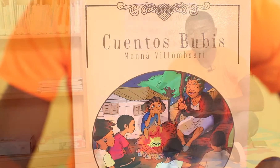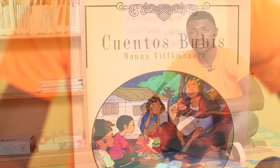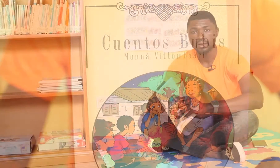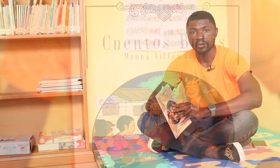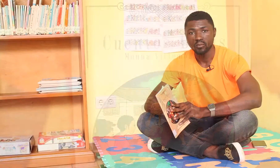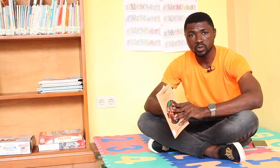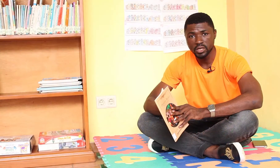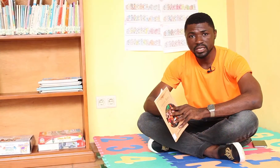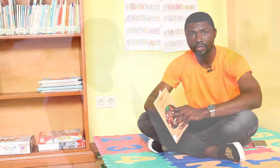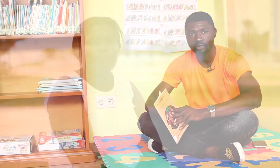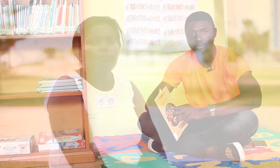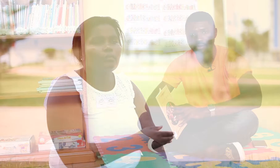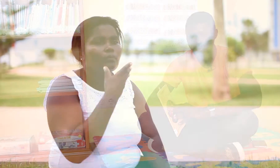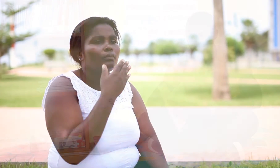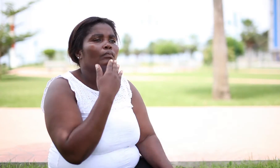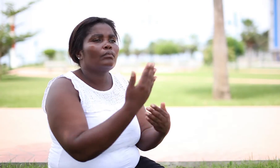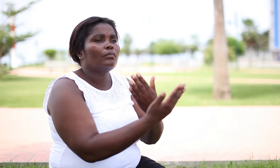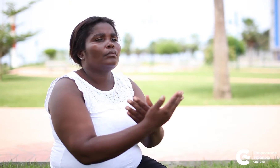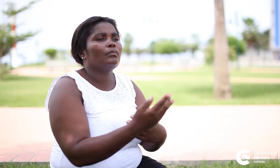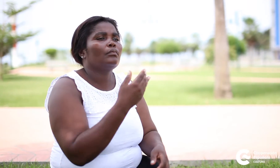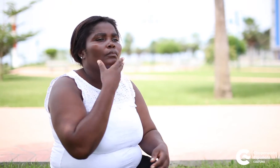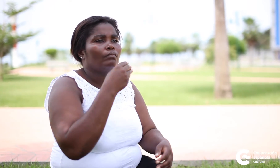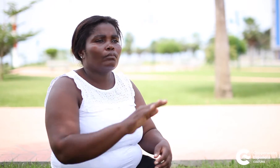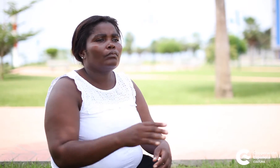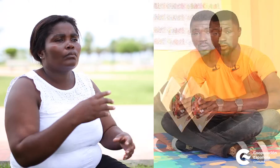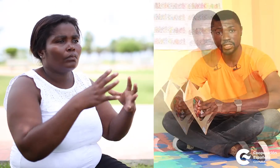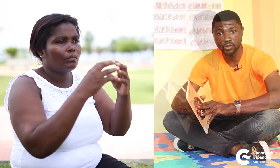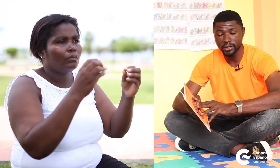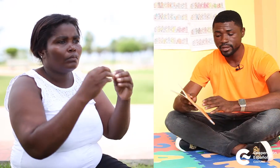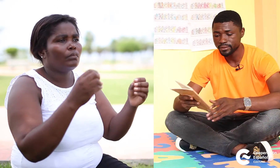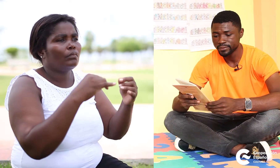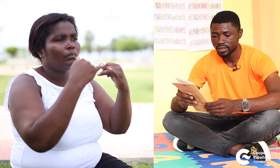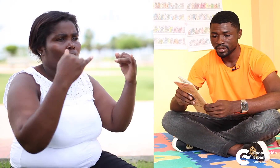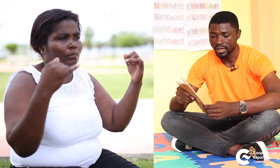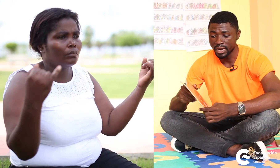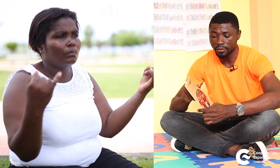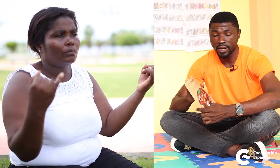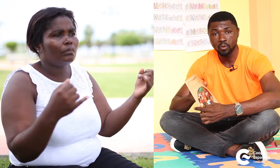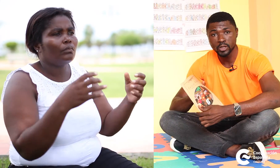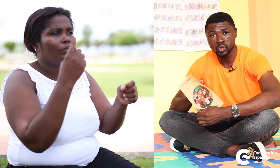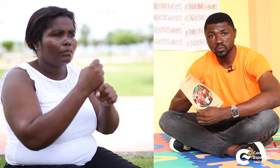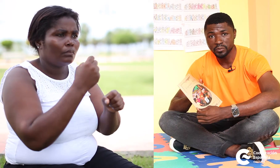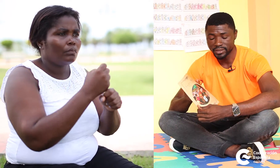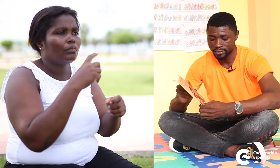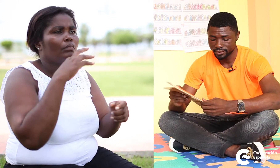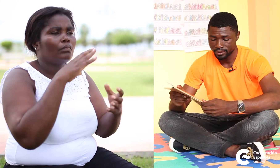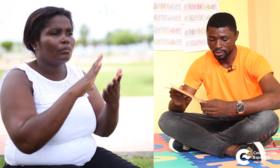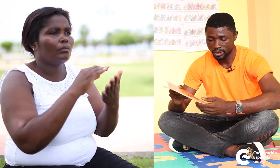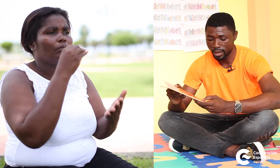Buenos días niños, hoy les vamos a contar una historia de la obra Cuentos Bubis, del